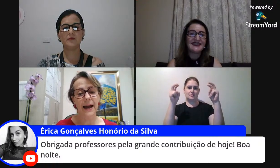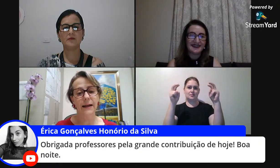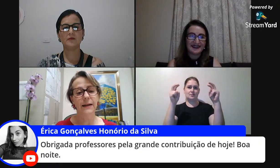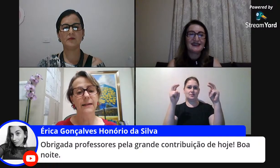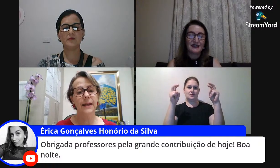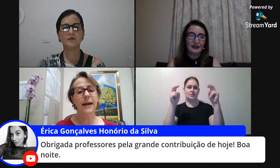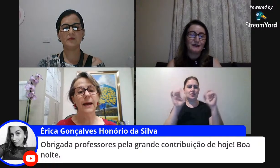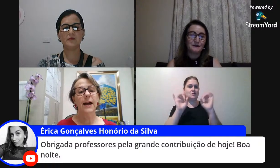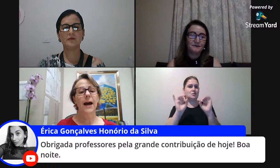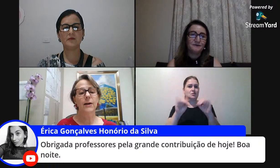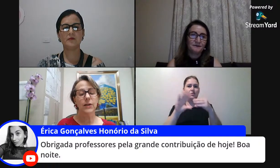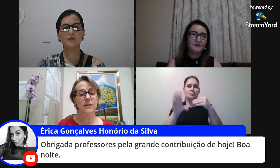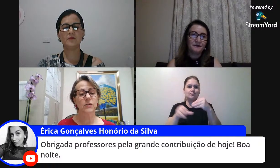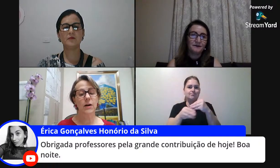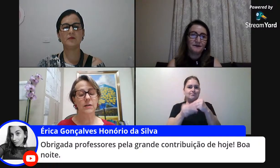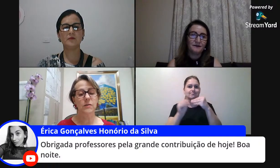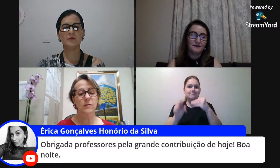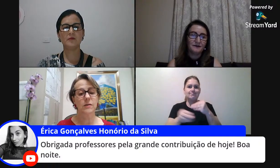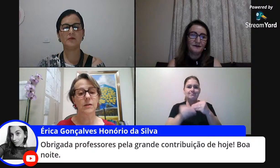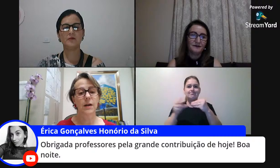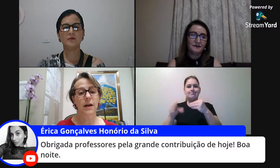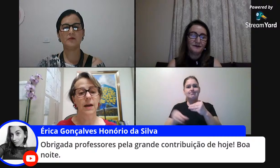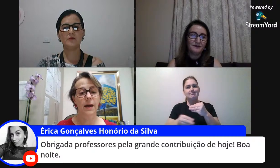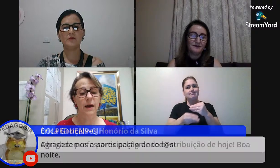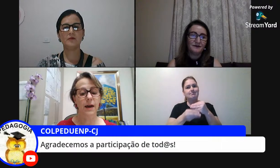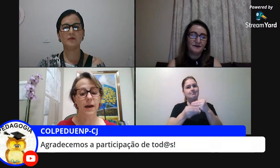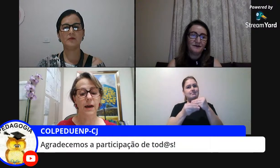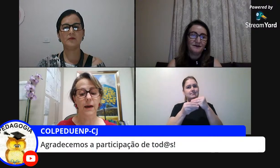agregar né as nossos